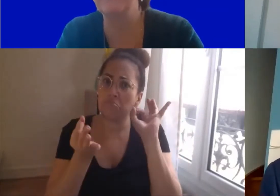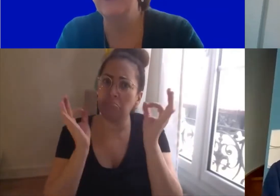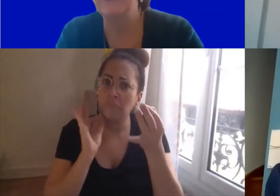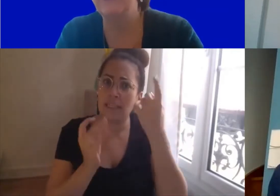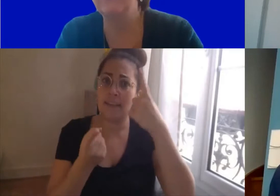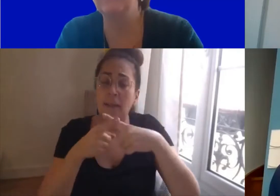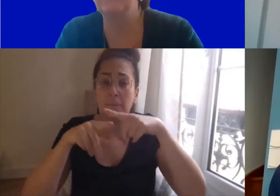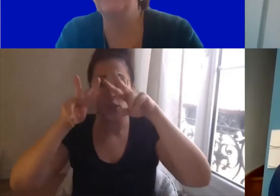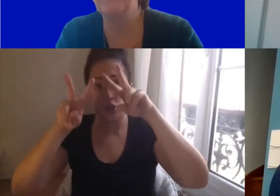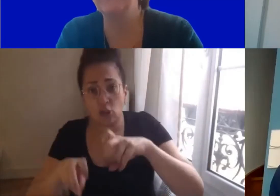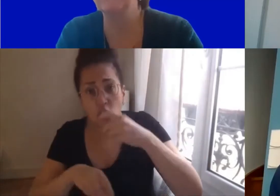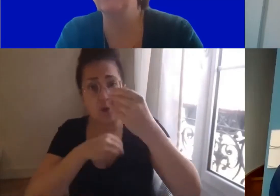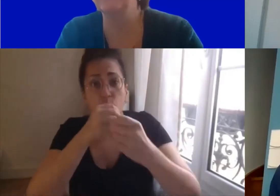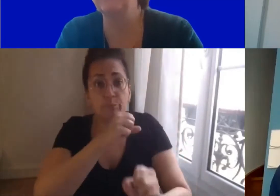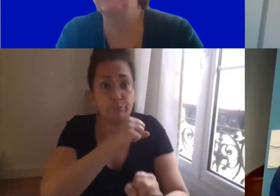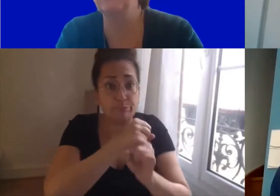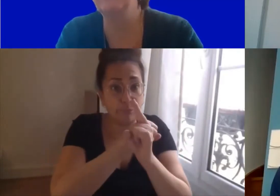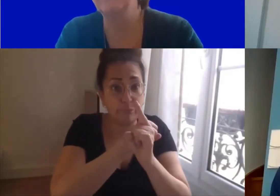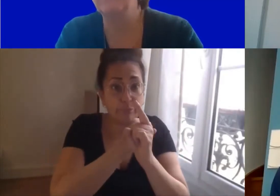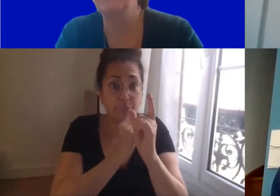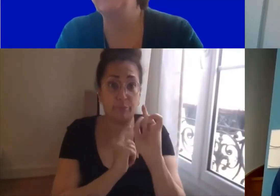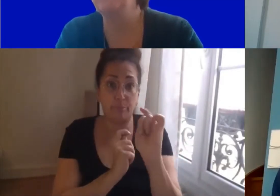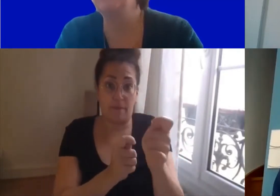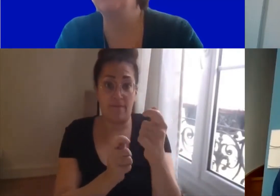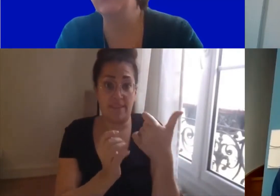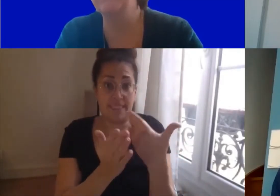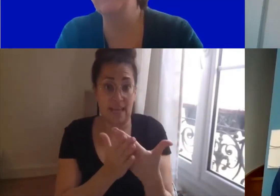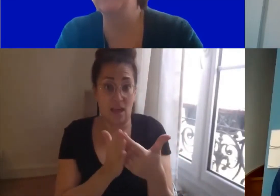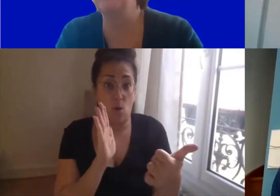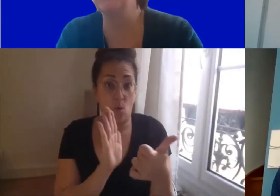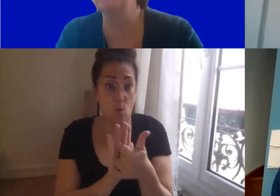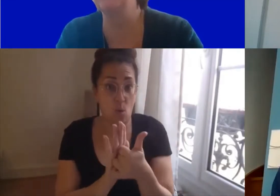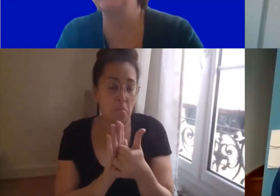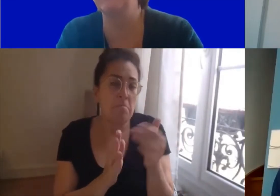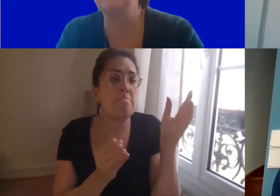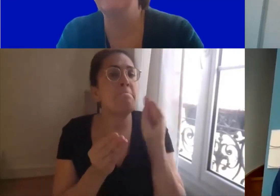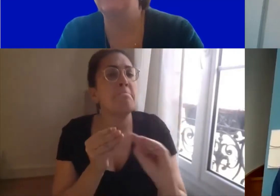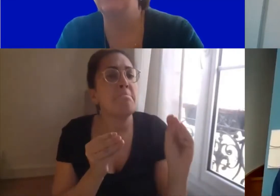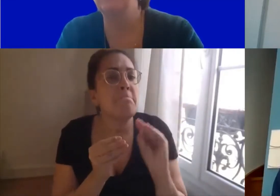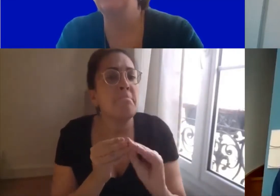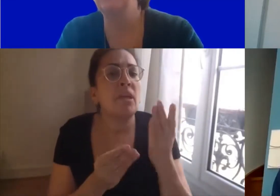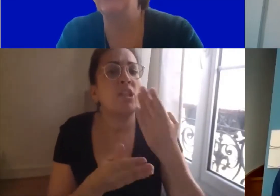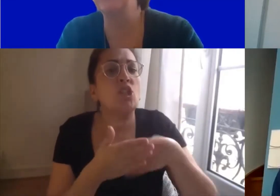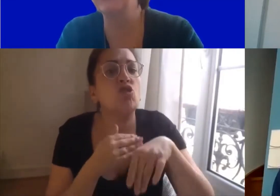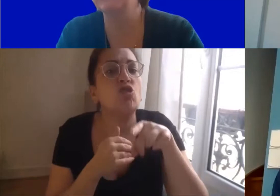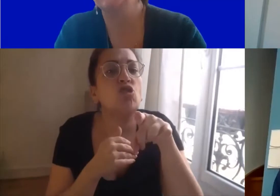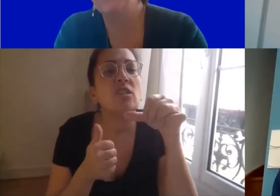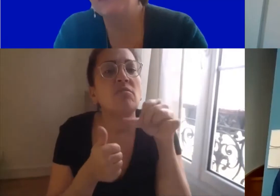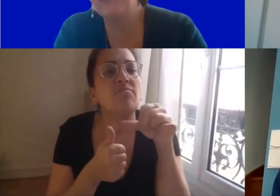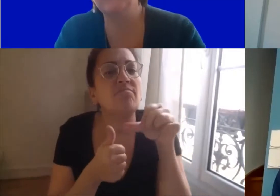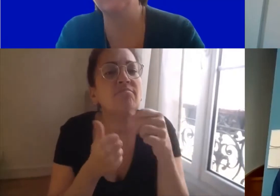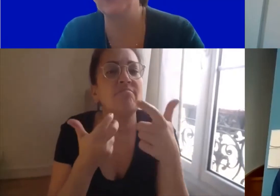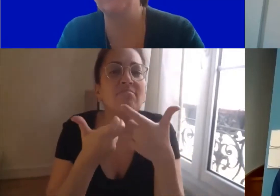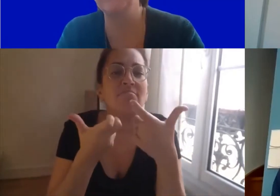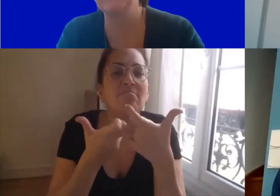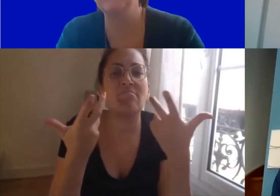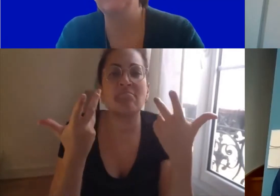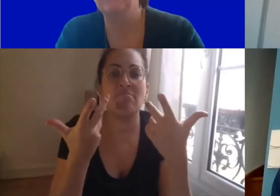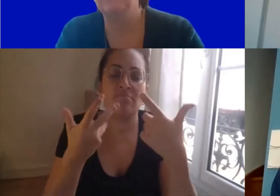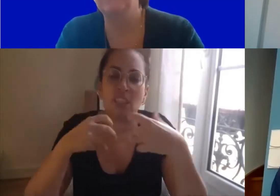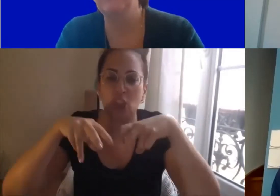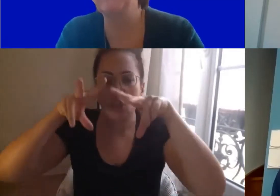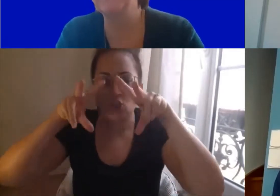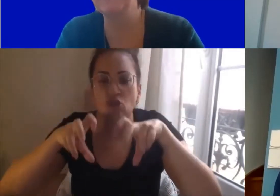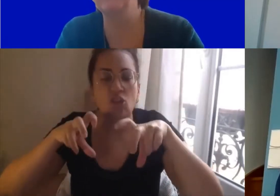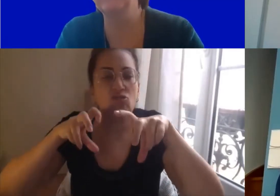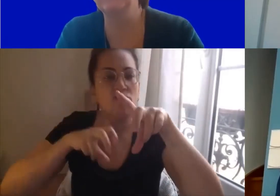la recherche et ma question,'est finalement, pour la GFIP, comment ce sujet de la recherche et en particulier de la recherche appliquée